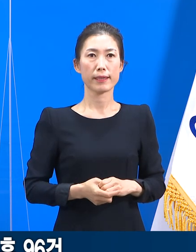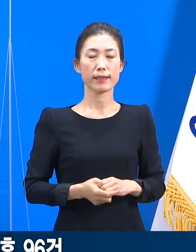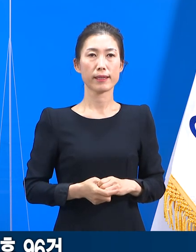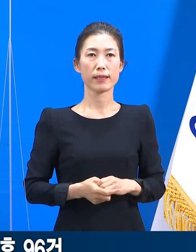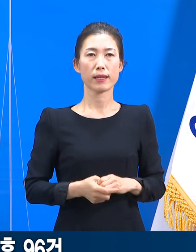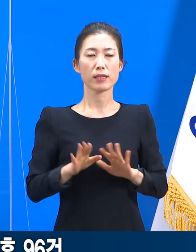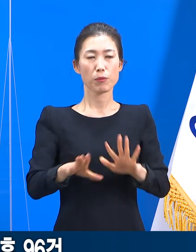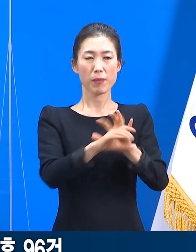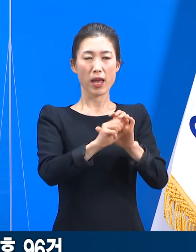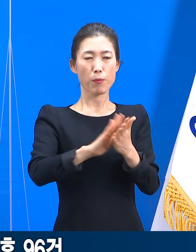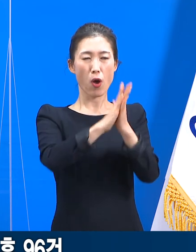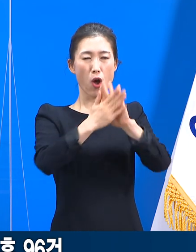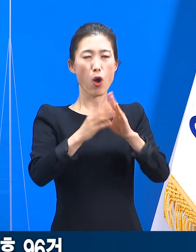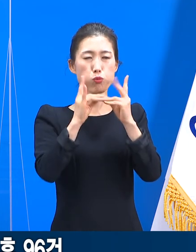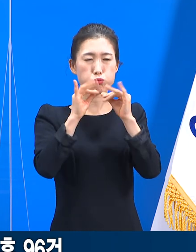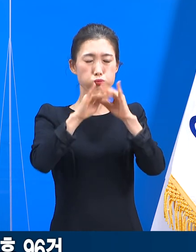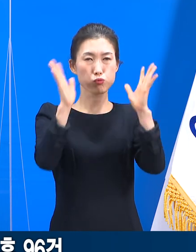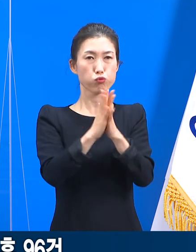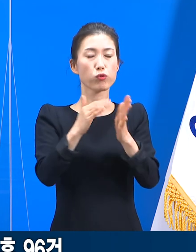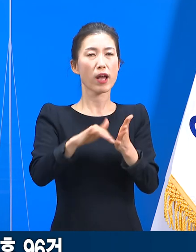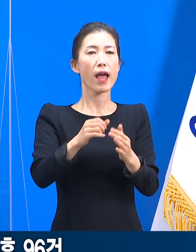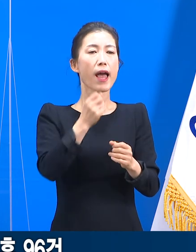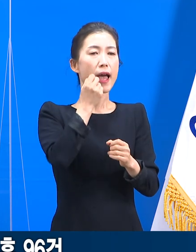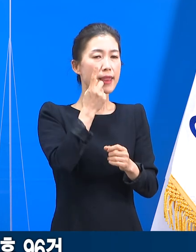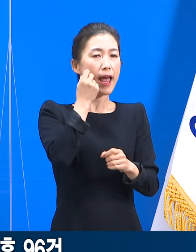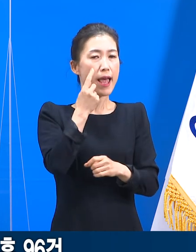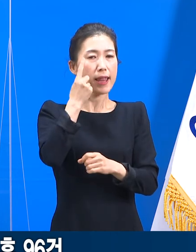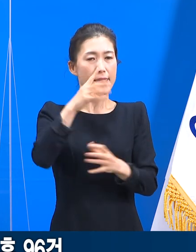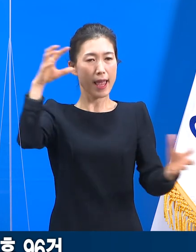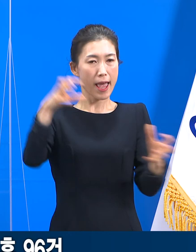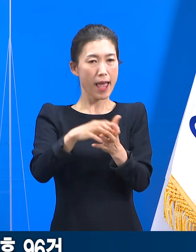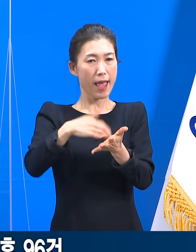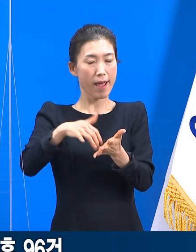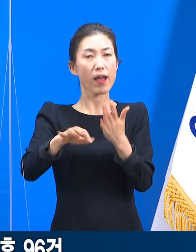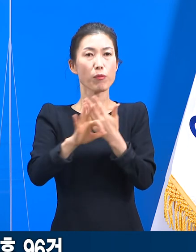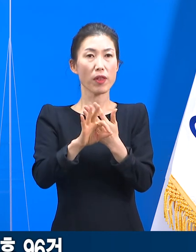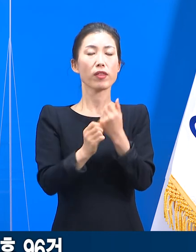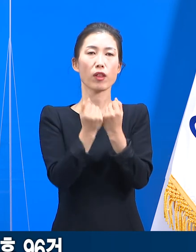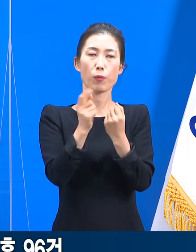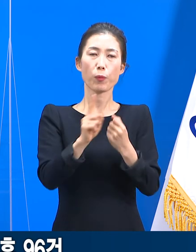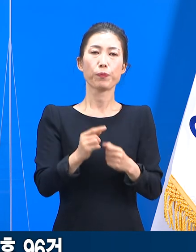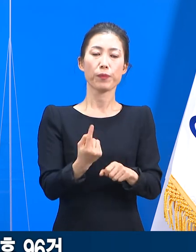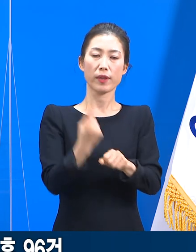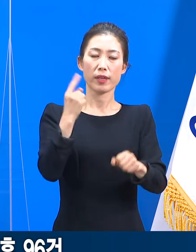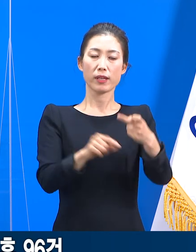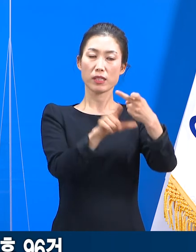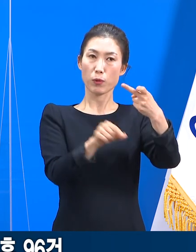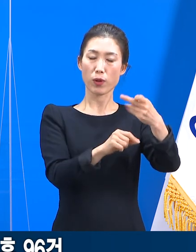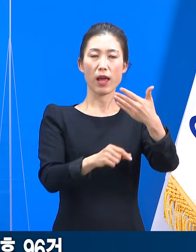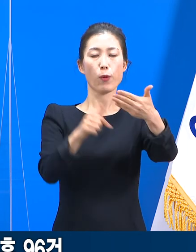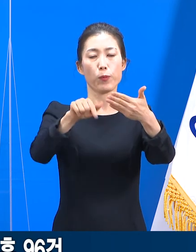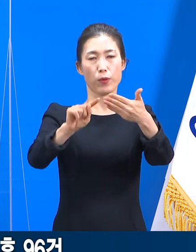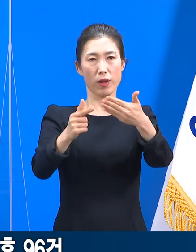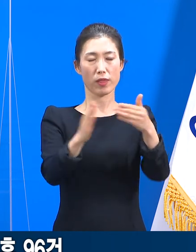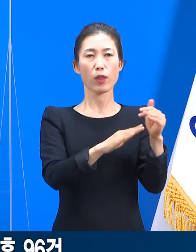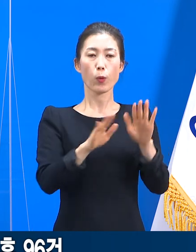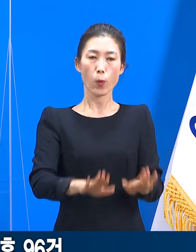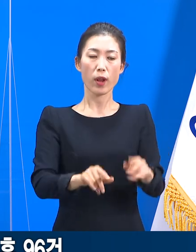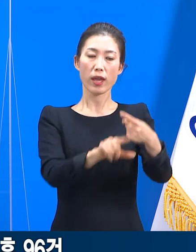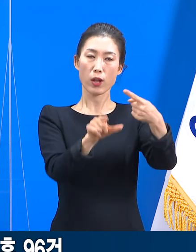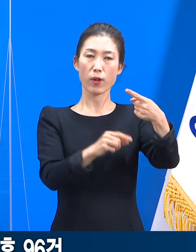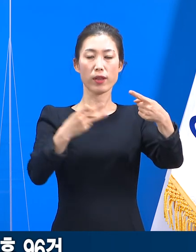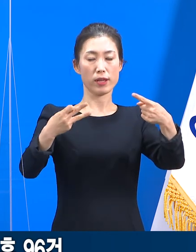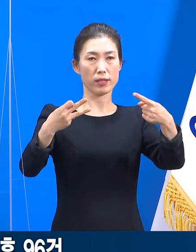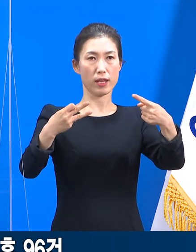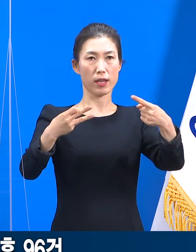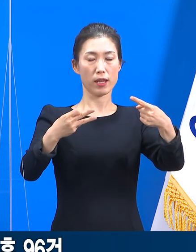모든 변이주를 합쳐 월별 추세를 읽어보면 다음과 같습니다. 작년 12월엔 9건, 올해 1월에